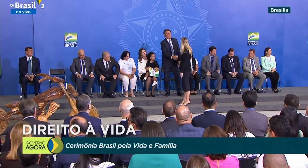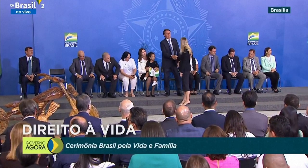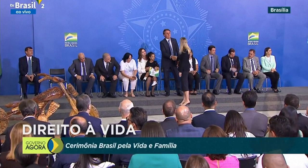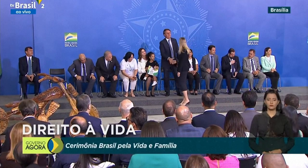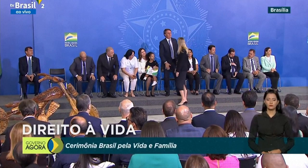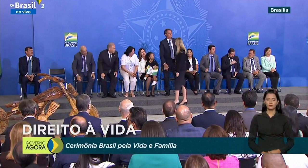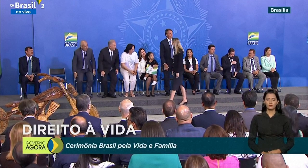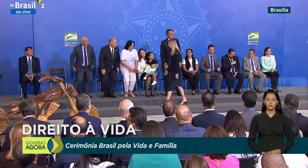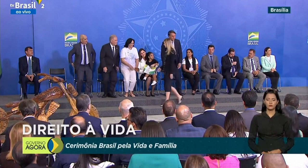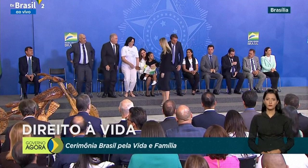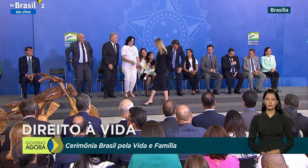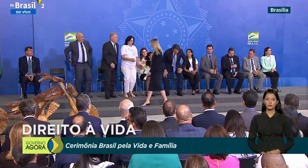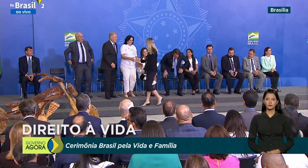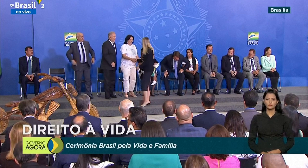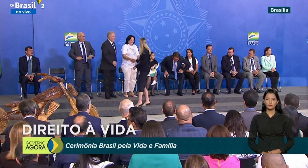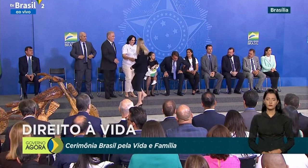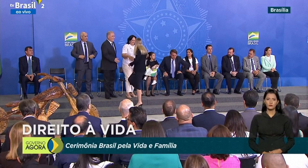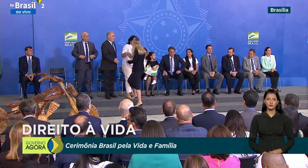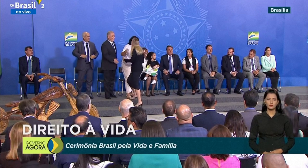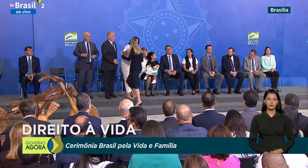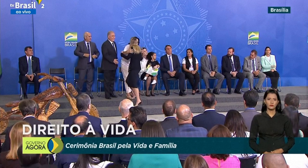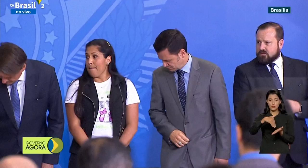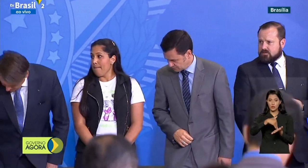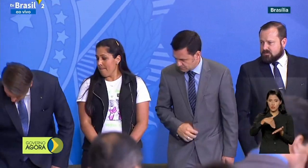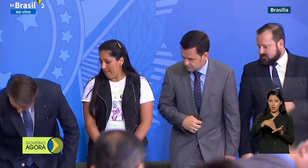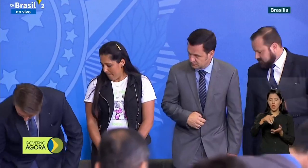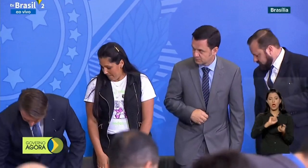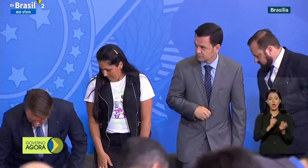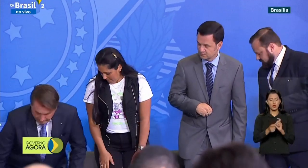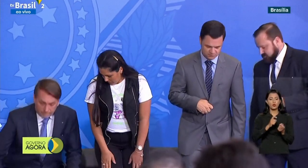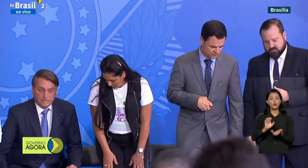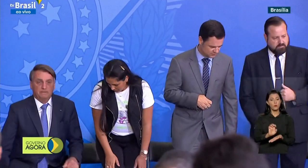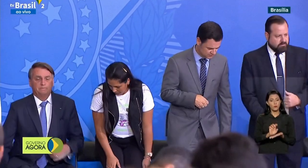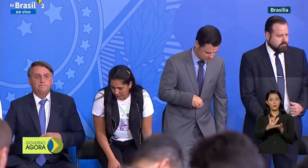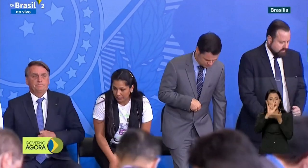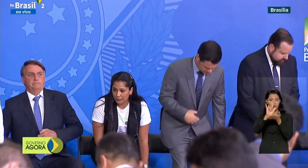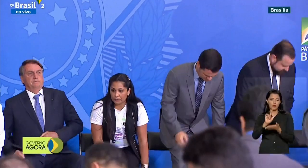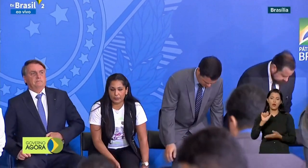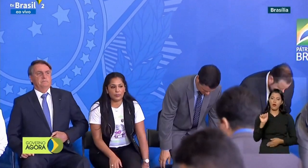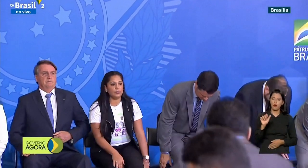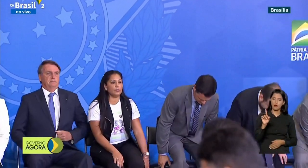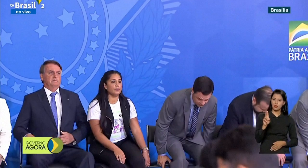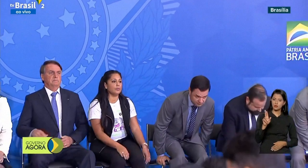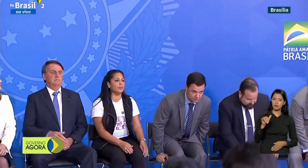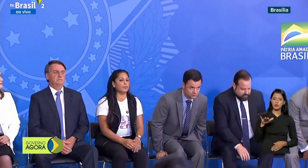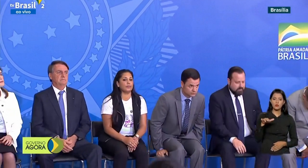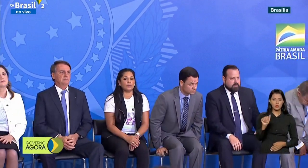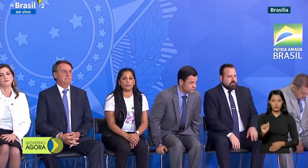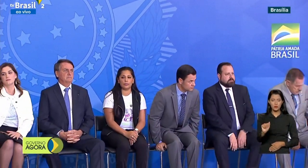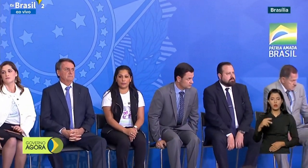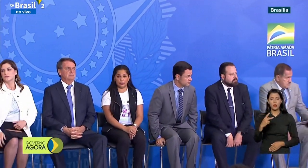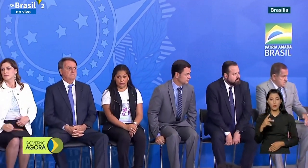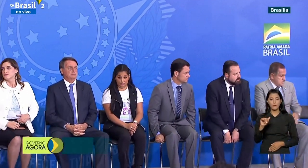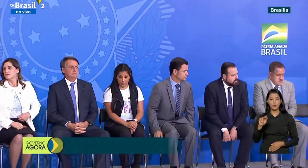deputado, decisão que foi revertida pelo tribunal na terça. Bolsonaro, que já teve vídeos removidos nas plataformas digitais e alvo de uma